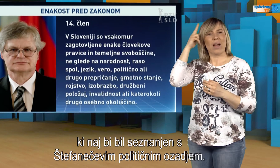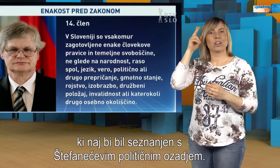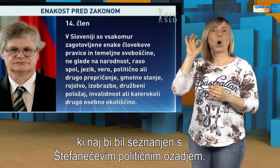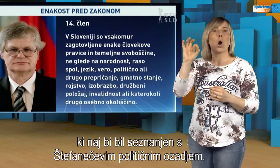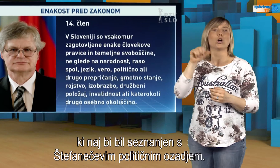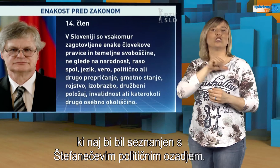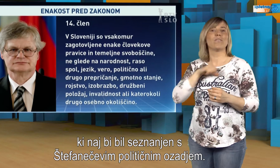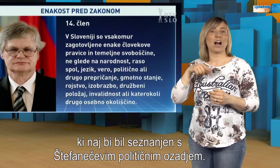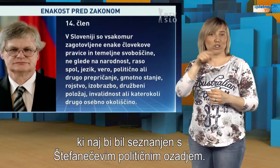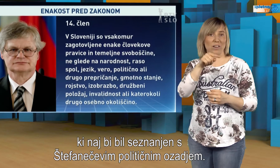političnim ozadjem.